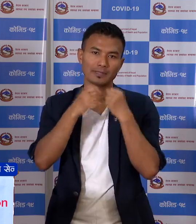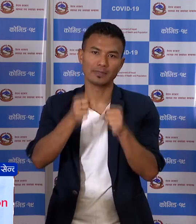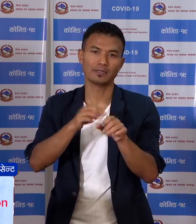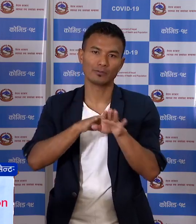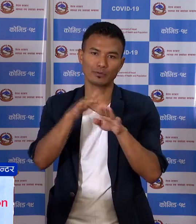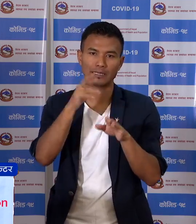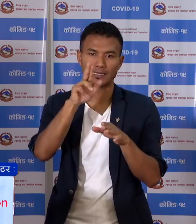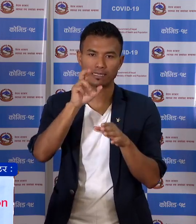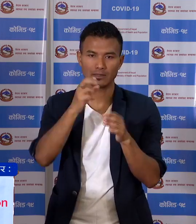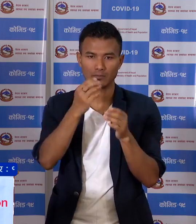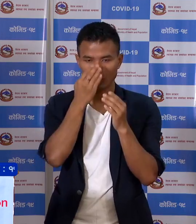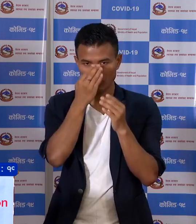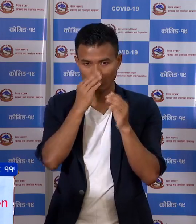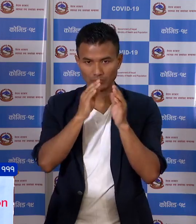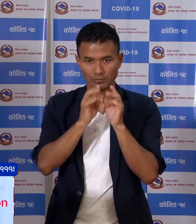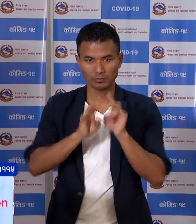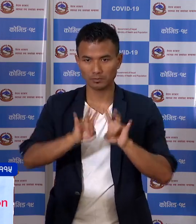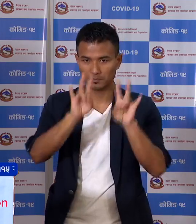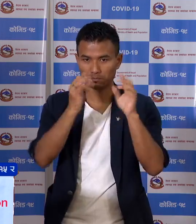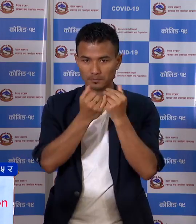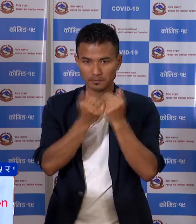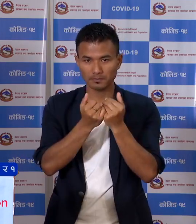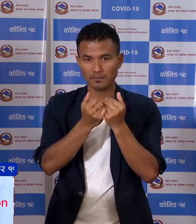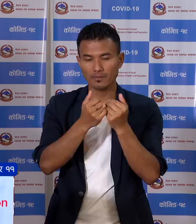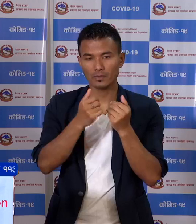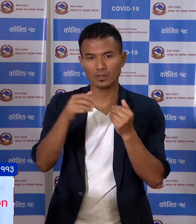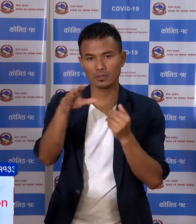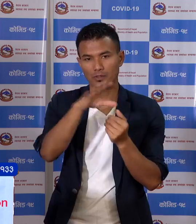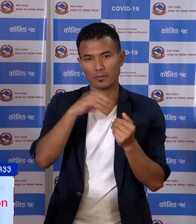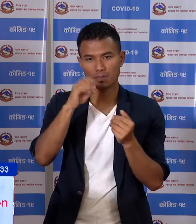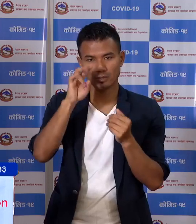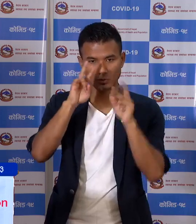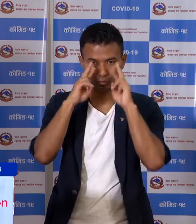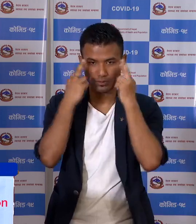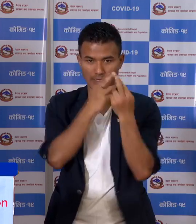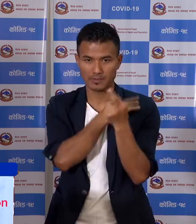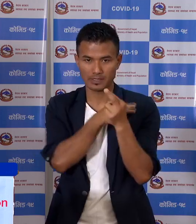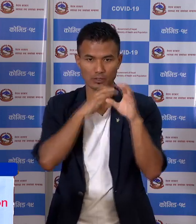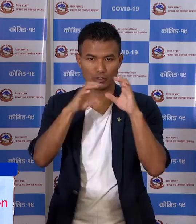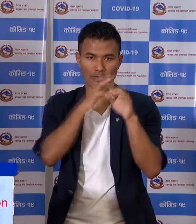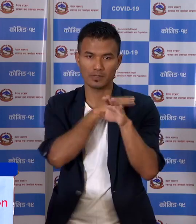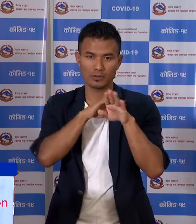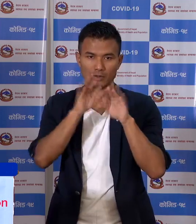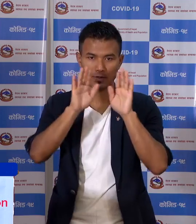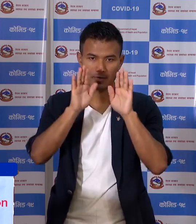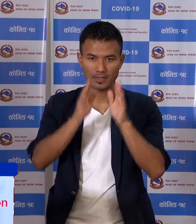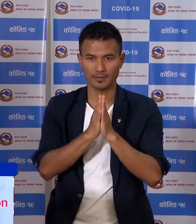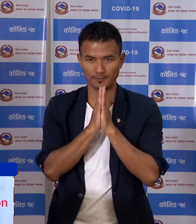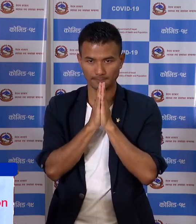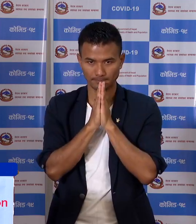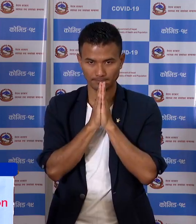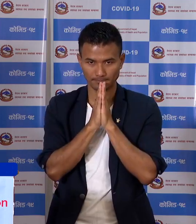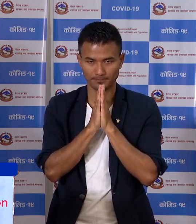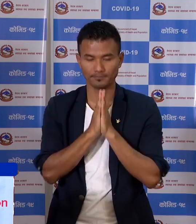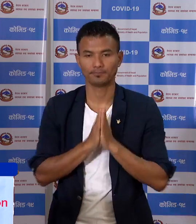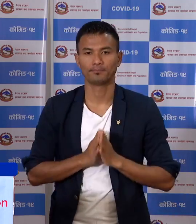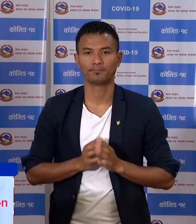बासी लाई मा इद मुबारक बंधाई रहियां सुरच्छा लगायत संचार कर्मीर लाई मा धन्यवाद दिन चाहांचू नमस्कार असला अलेकू